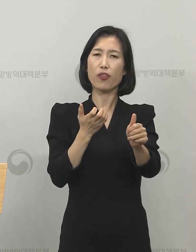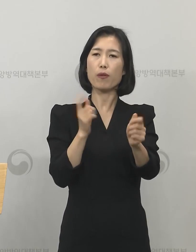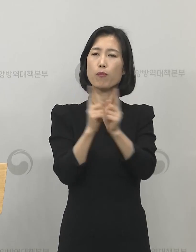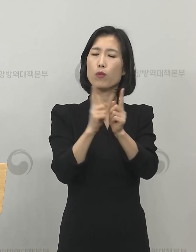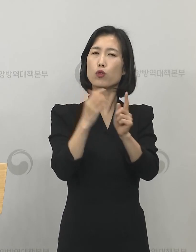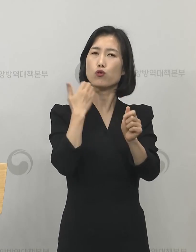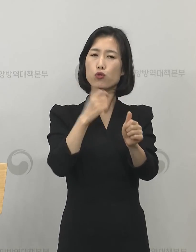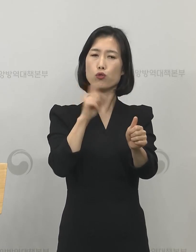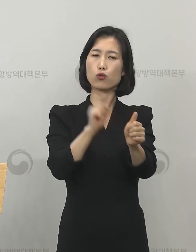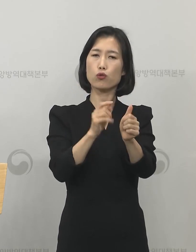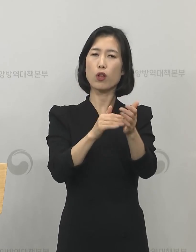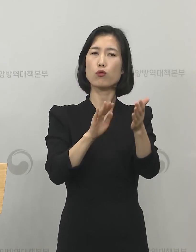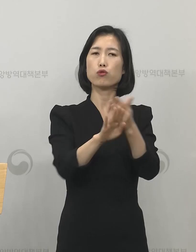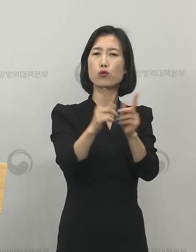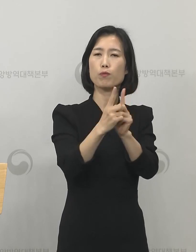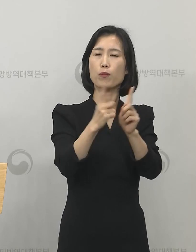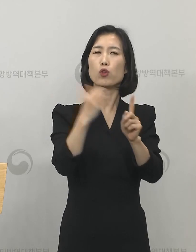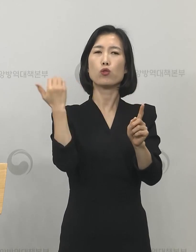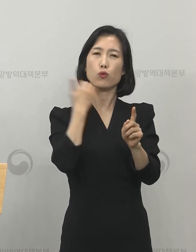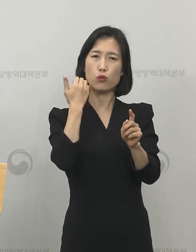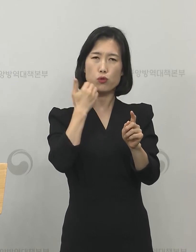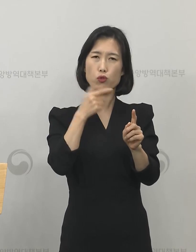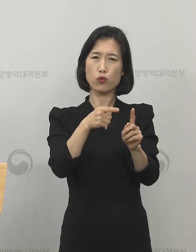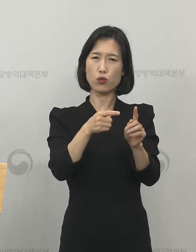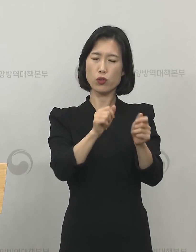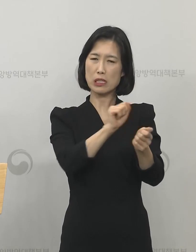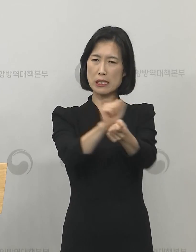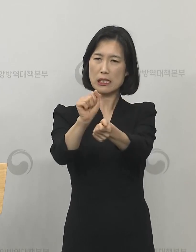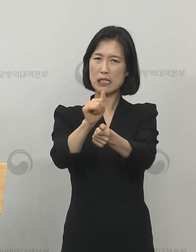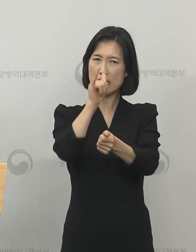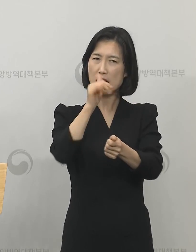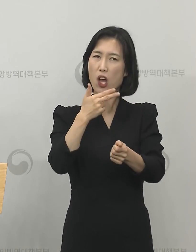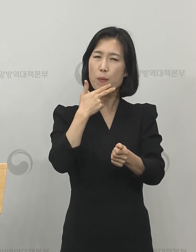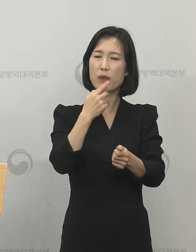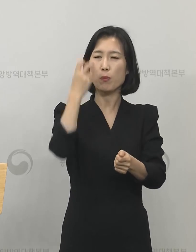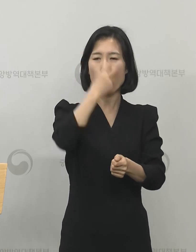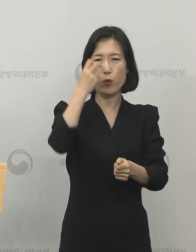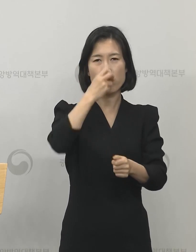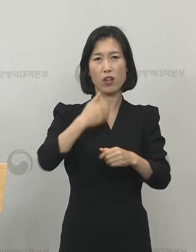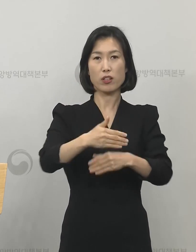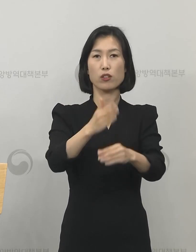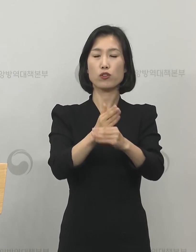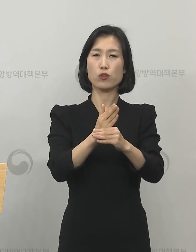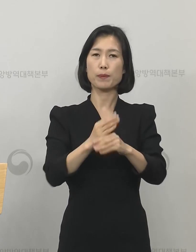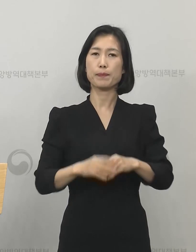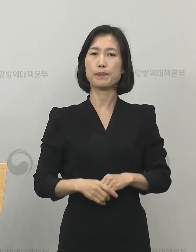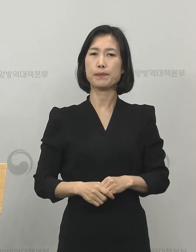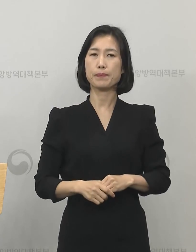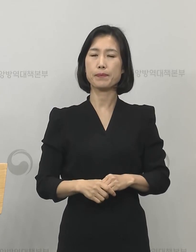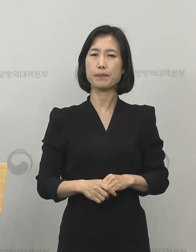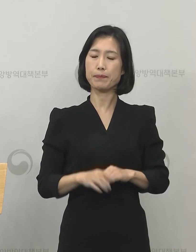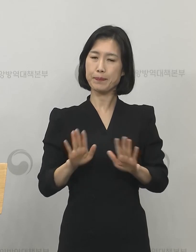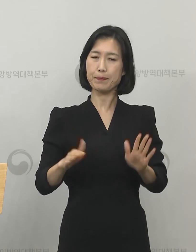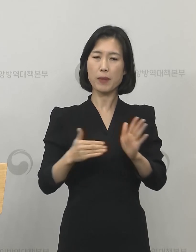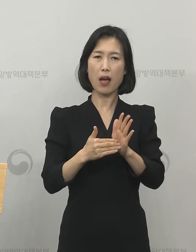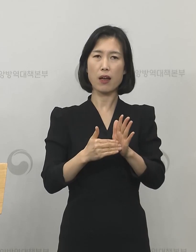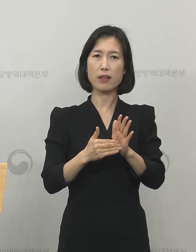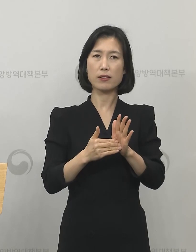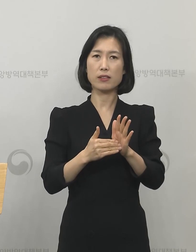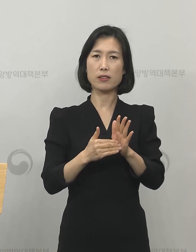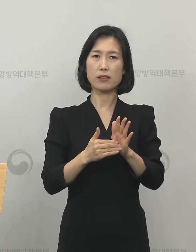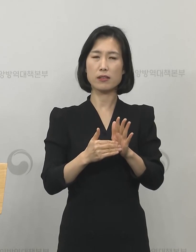그런 접촉자들에 대한 전파 여부에 대한 모니터링과 검사가 진행 중입니다. 아직까지는